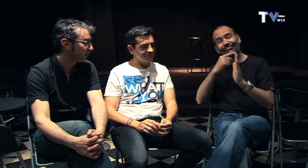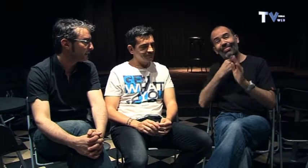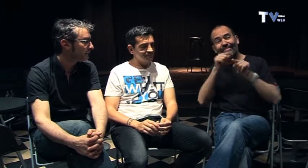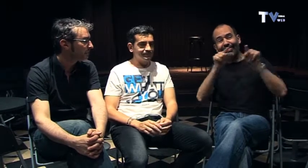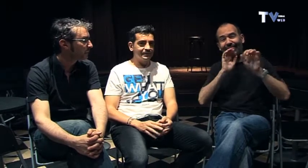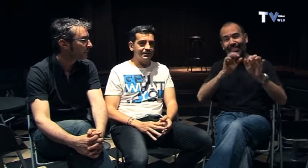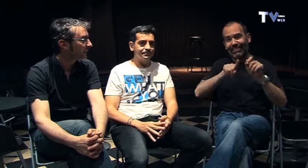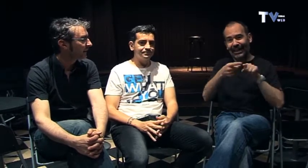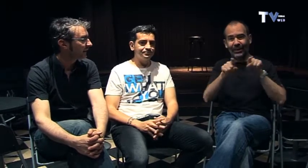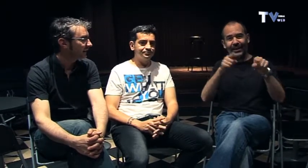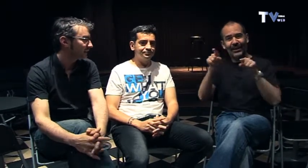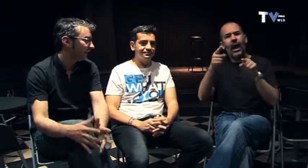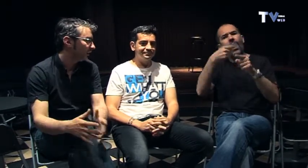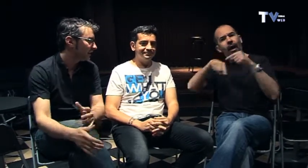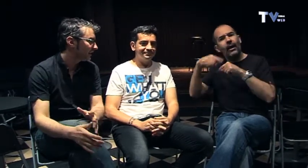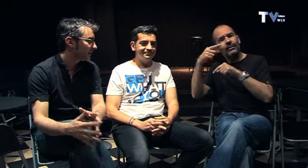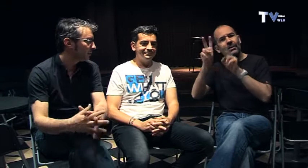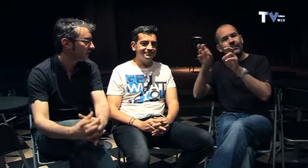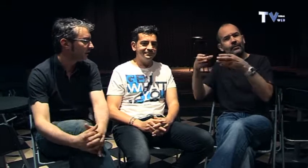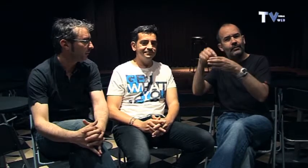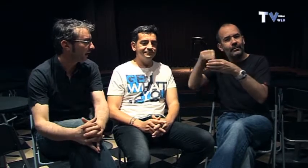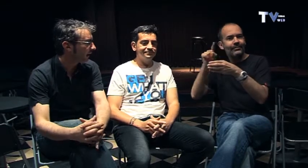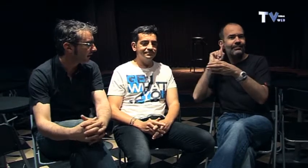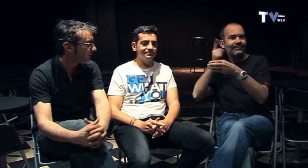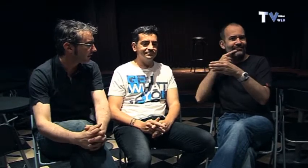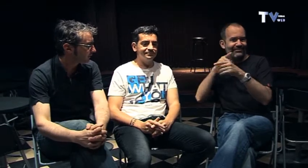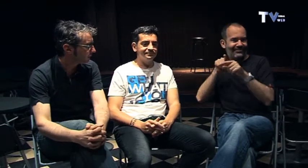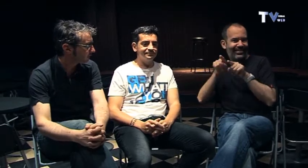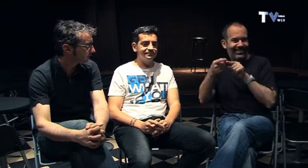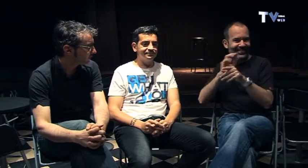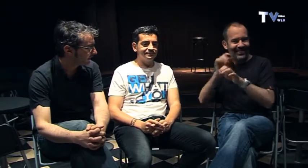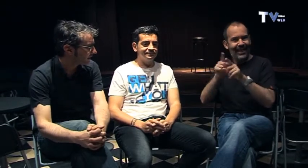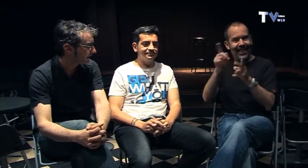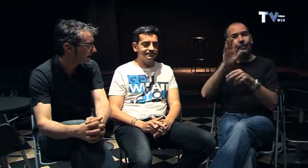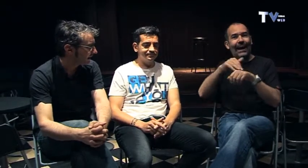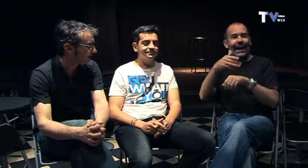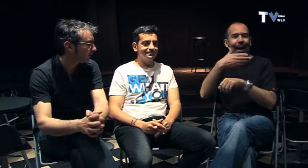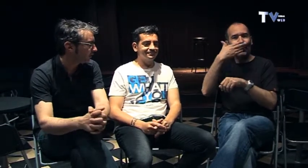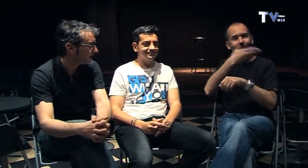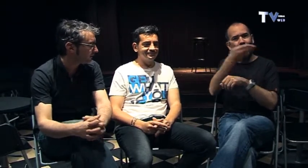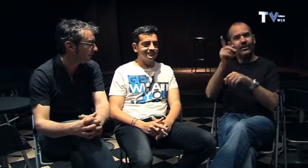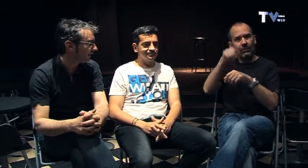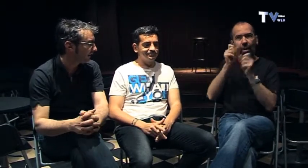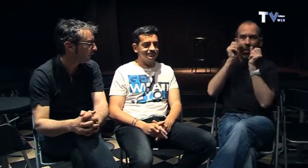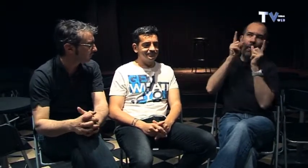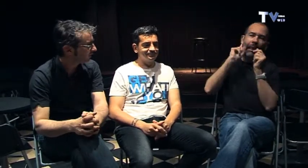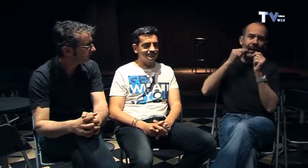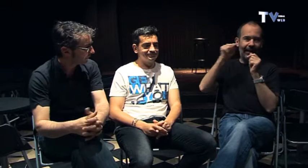¿no? y que siempre hay ironías y burros y tal pero claro ahora pues también con personas sordas también esas críticas esas ironías ¿no? para que también los sordos pero